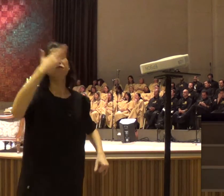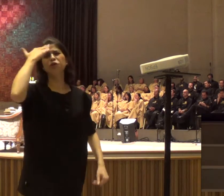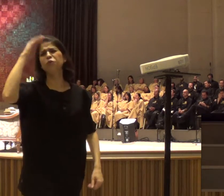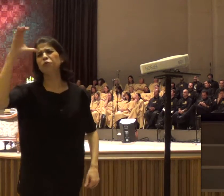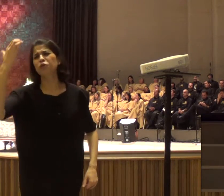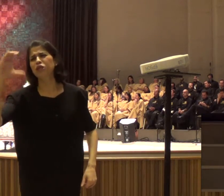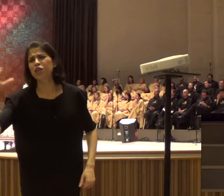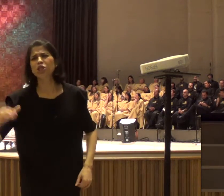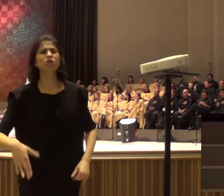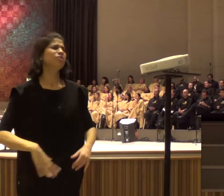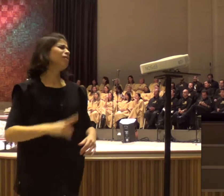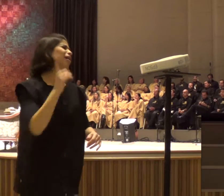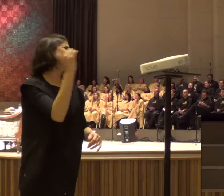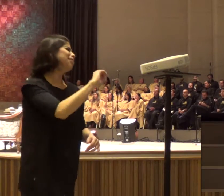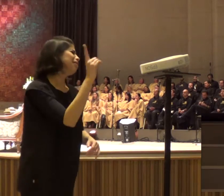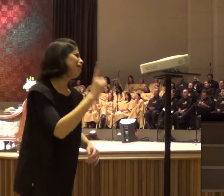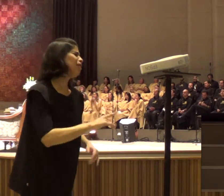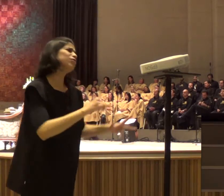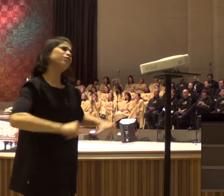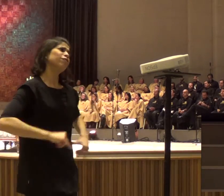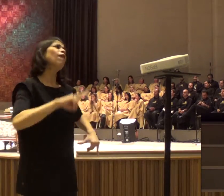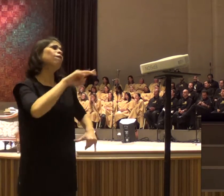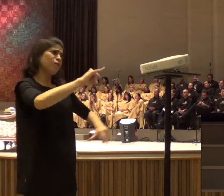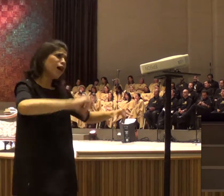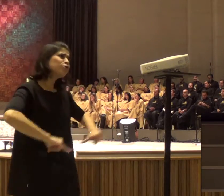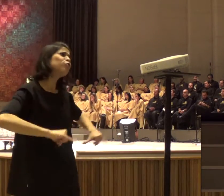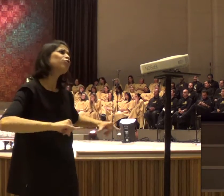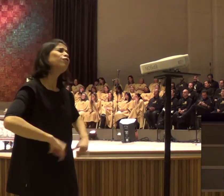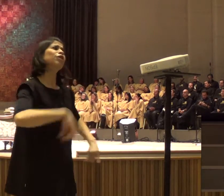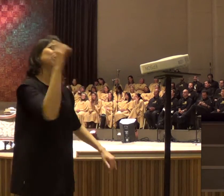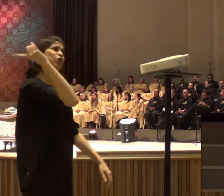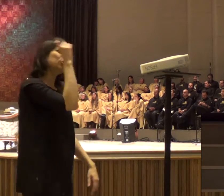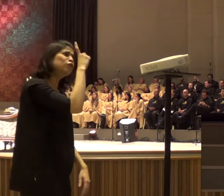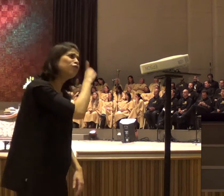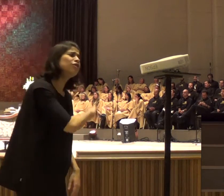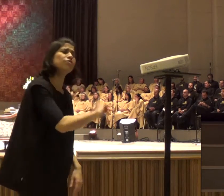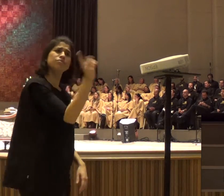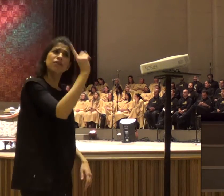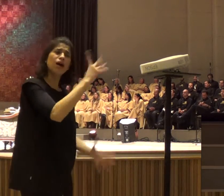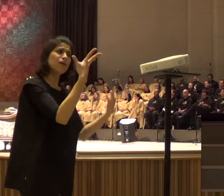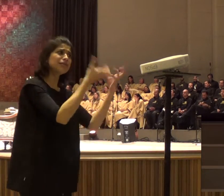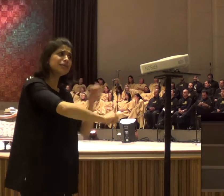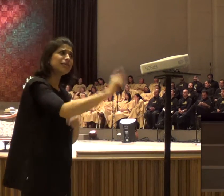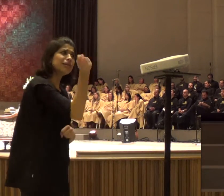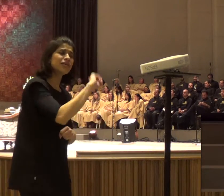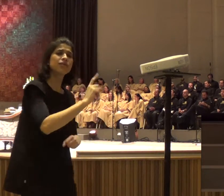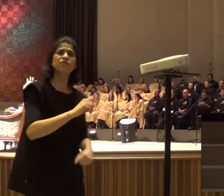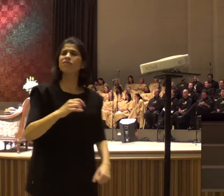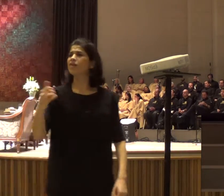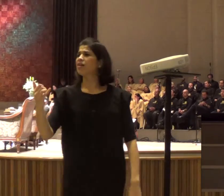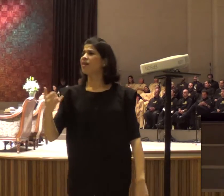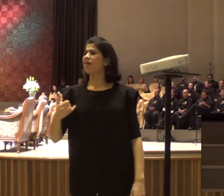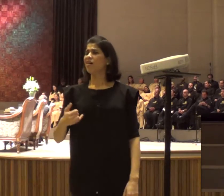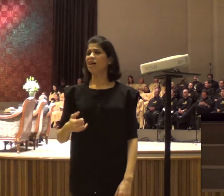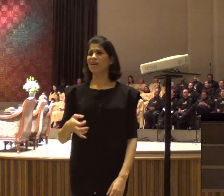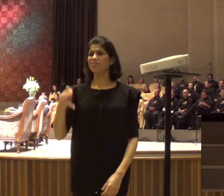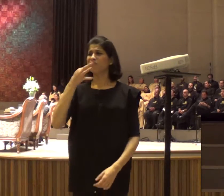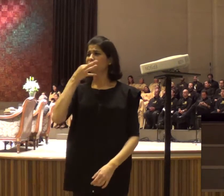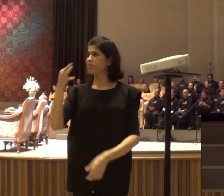todo mundo só falava que eu ia sofrer aqui, não está entendendo, não é? Ah, esse negócio, assim e tal, e eu falei, mas senhor, eu não quero ouvir a opinião das pessoas,